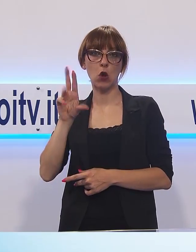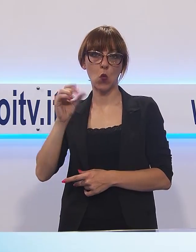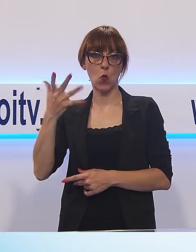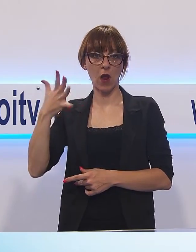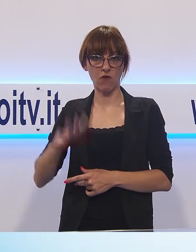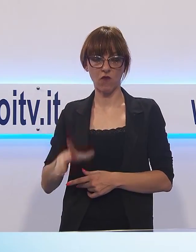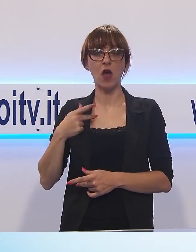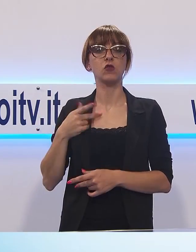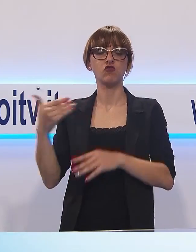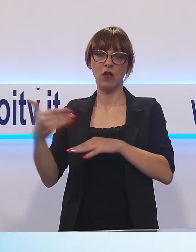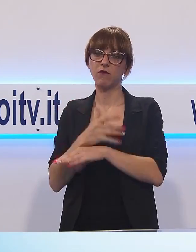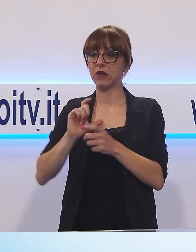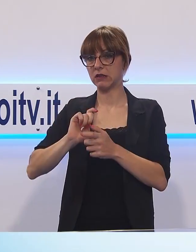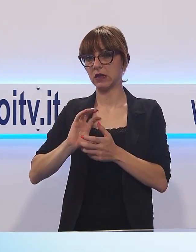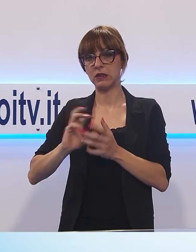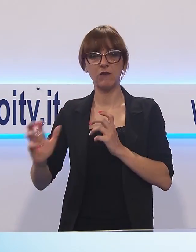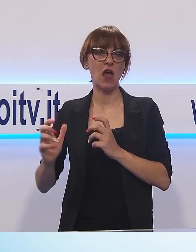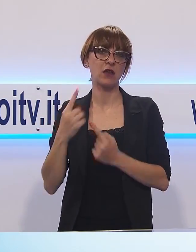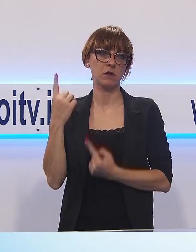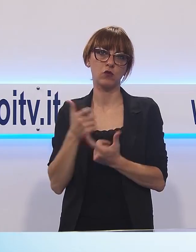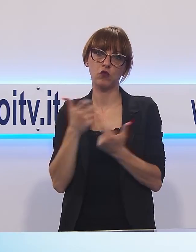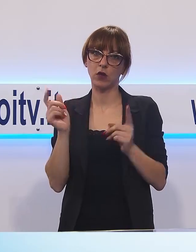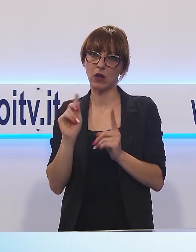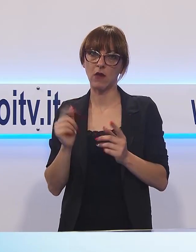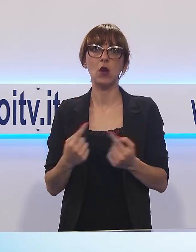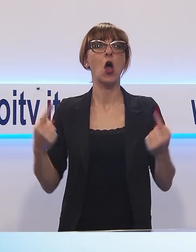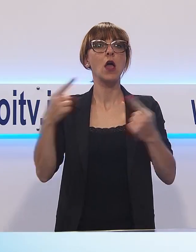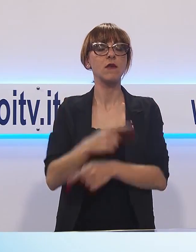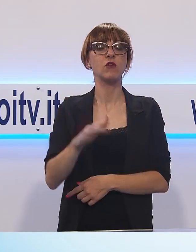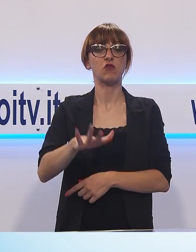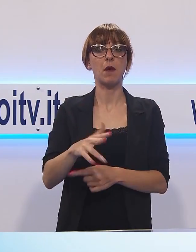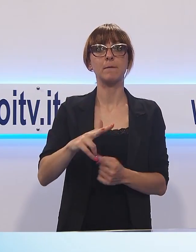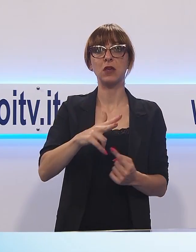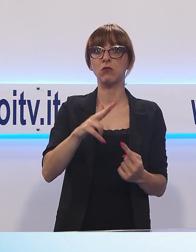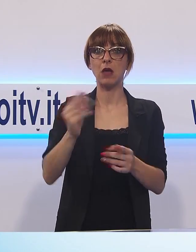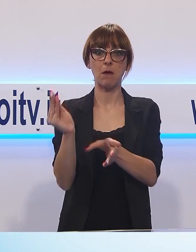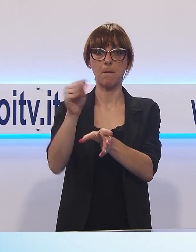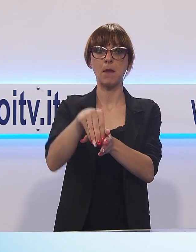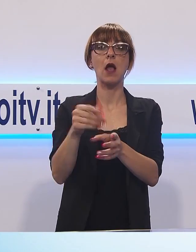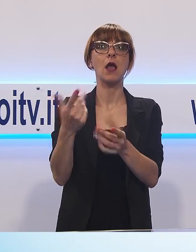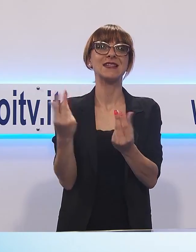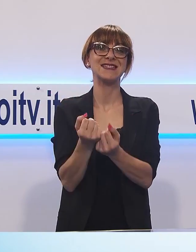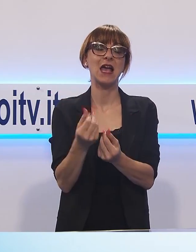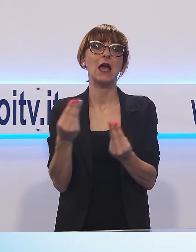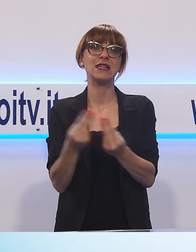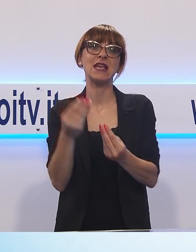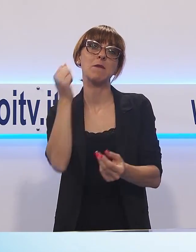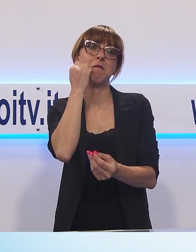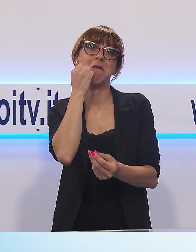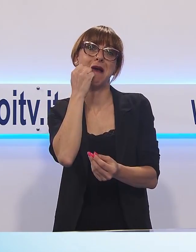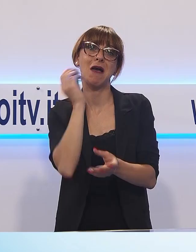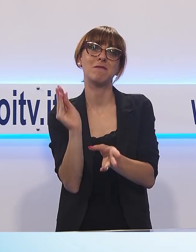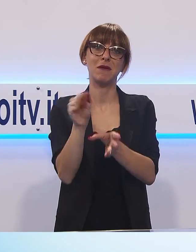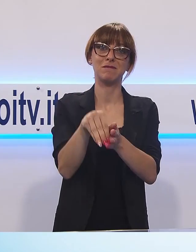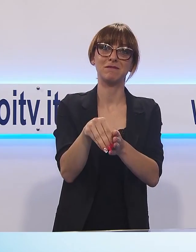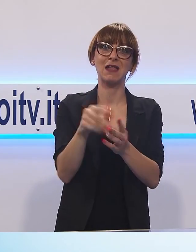diverse lesioni, ma non sarebbe in condizioni preoccupanti. Il bambino invece, accompagnato dalla madre, incomprensibile stato di shock, è